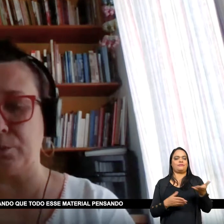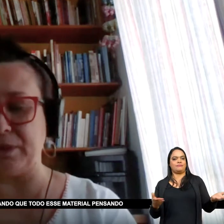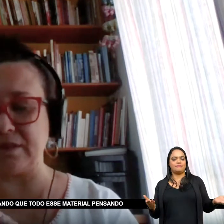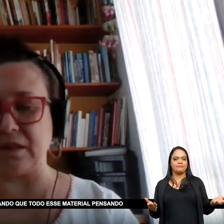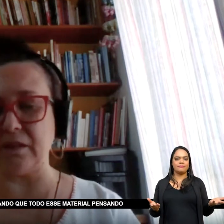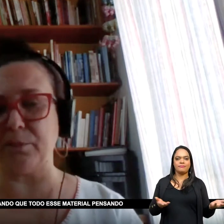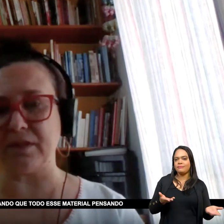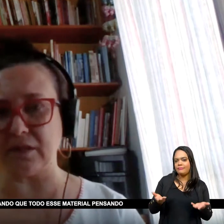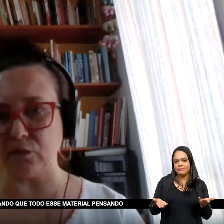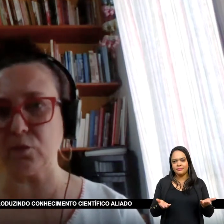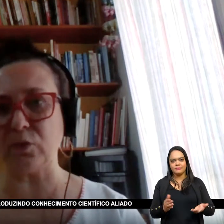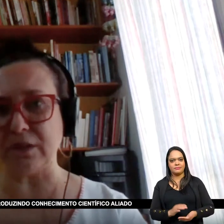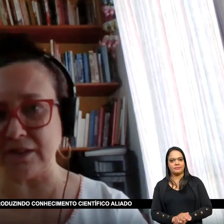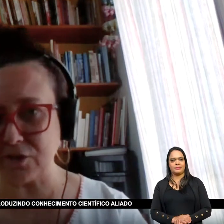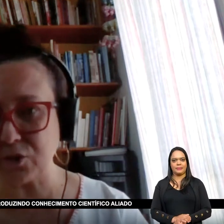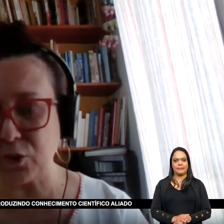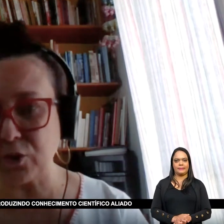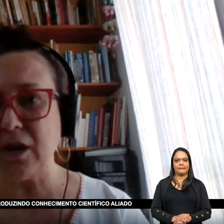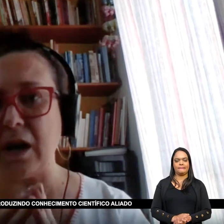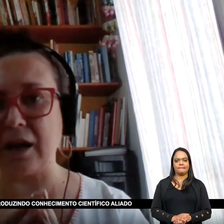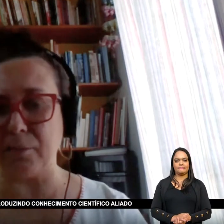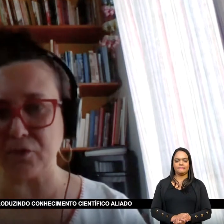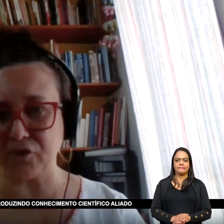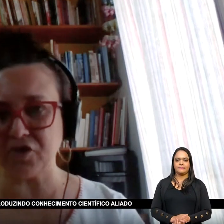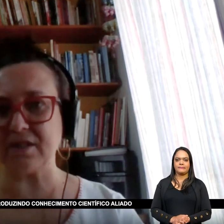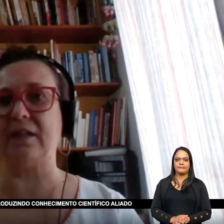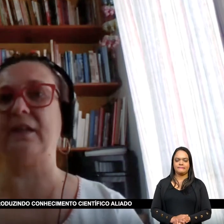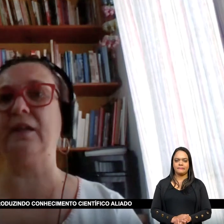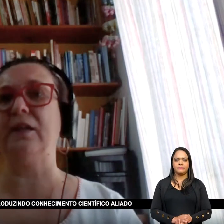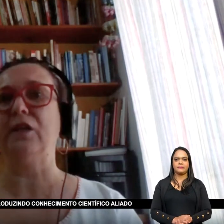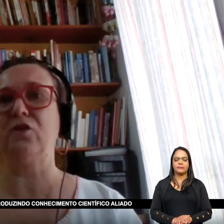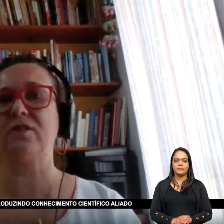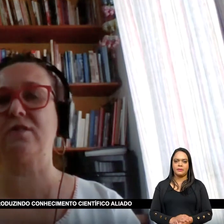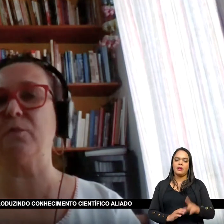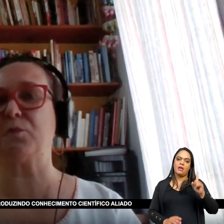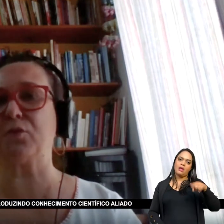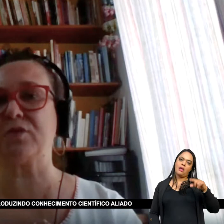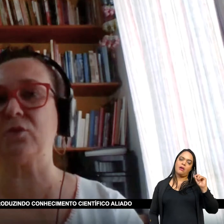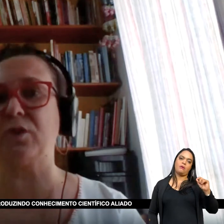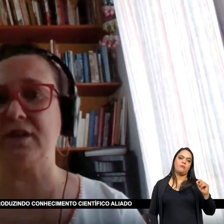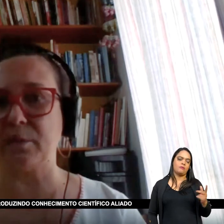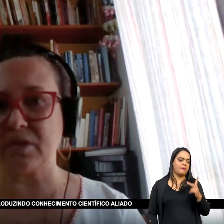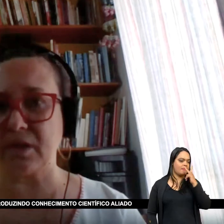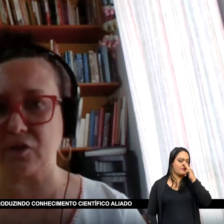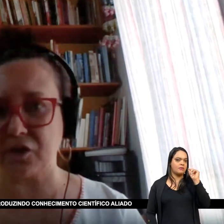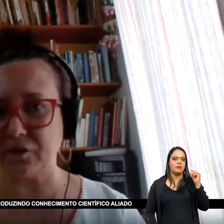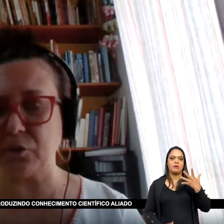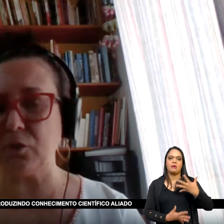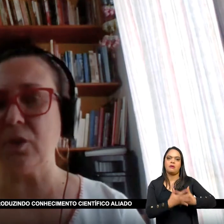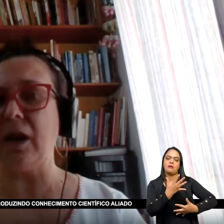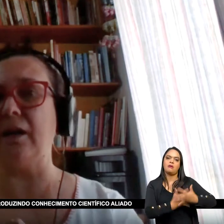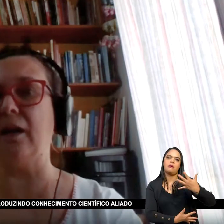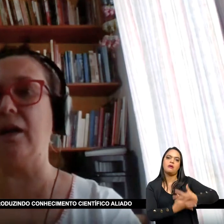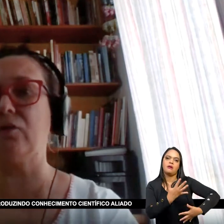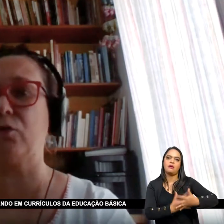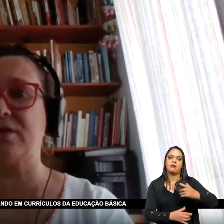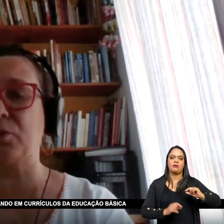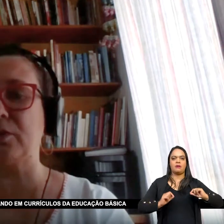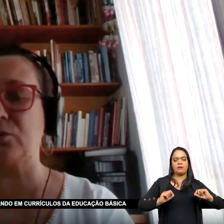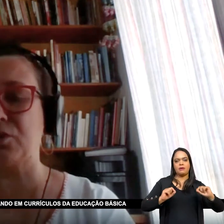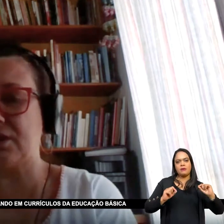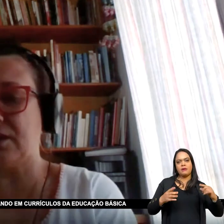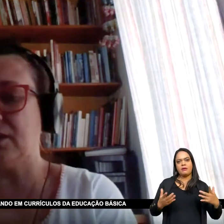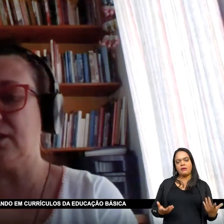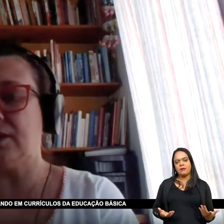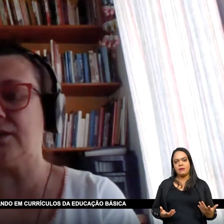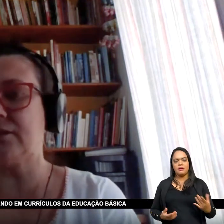material Pensando nisso que o senhor acabou de dizer Nós estamos produzindo conhecimento científico Aliado ao que